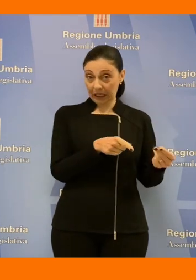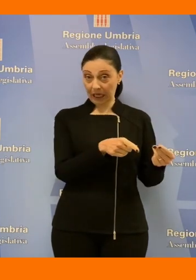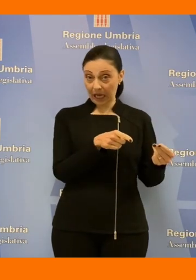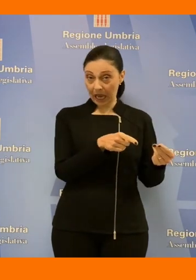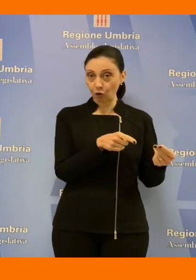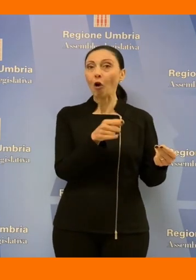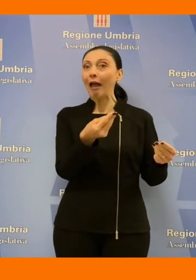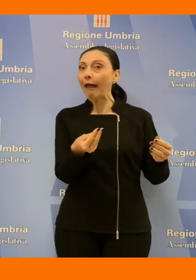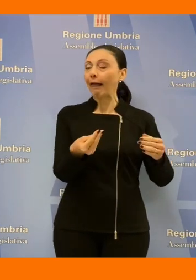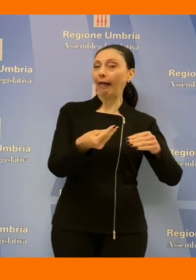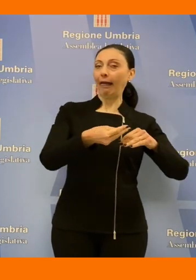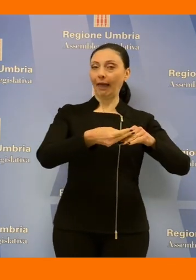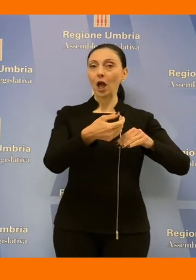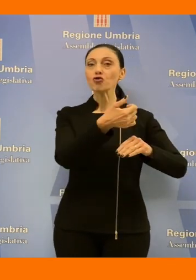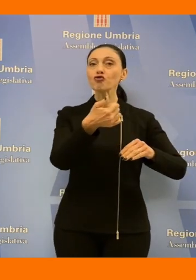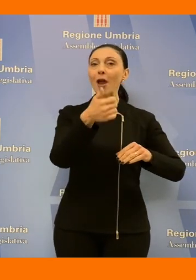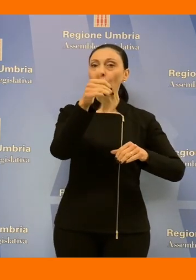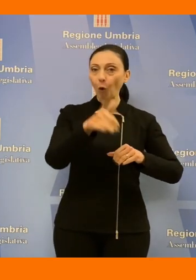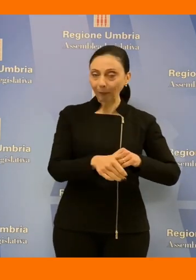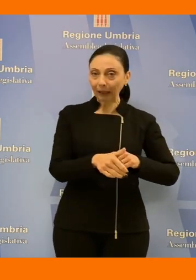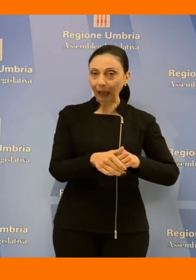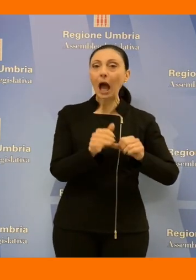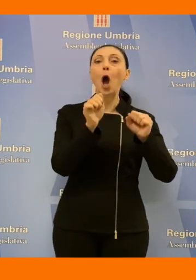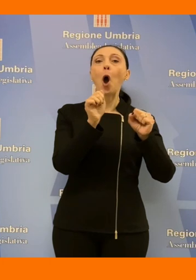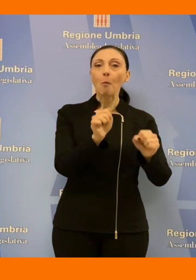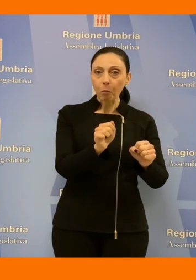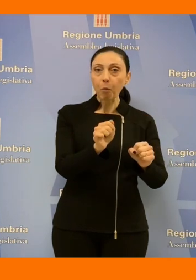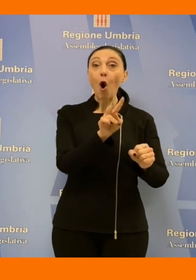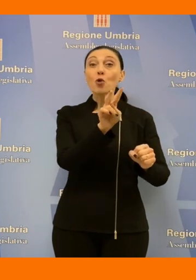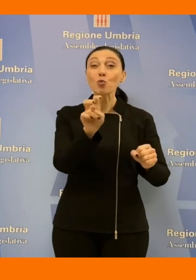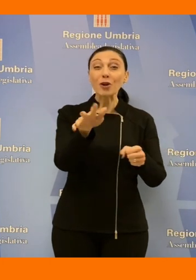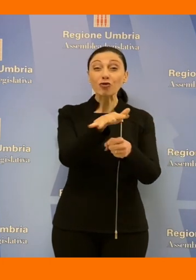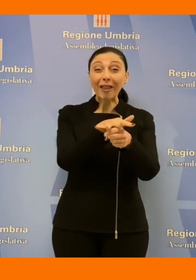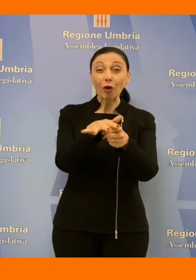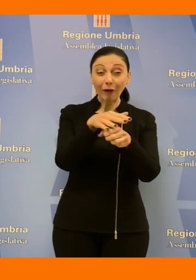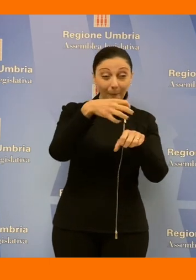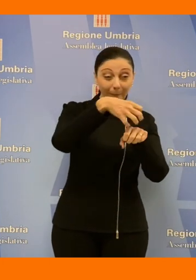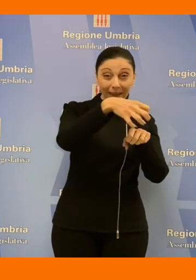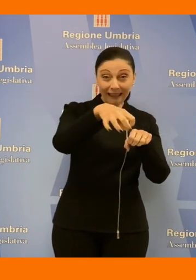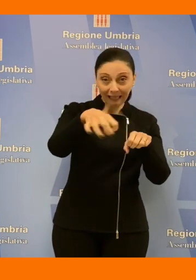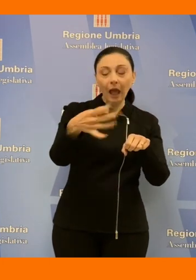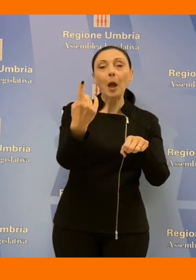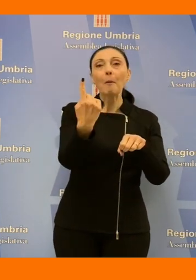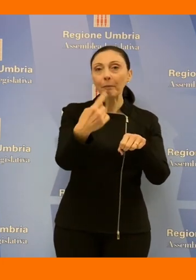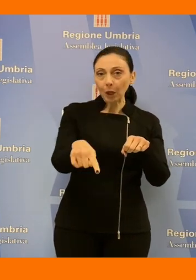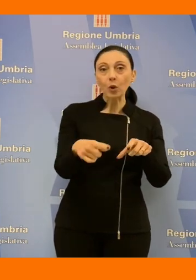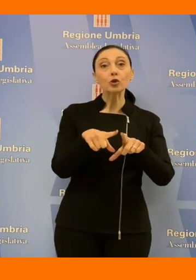raggiungere con gli ulteriori 100.000 altri 200 nuclei familiari portando quelli destinatari del bonus